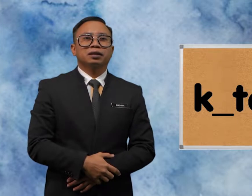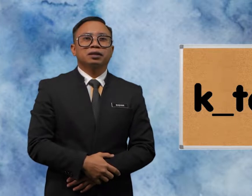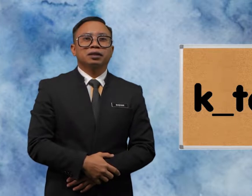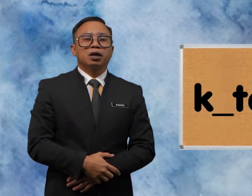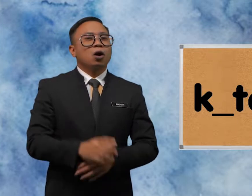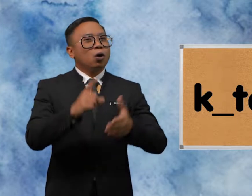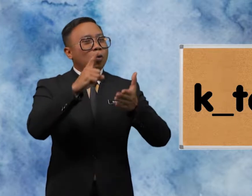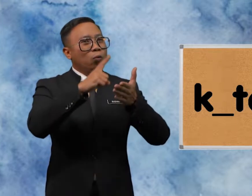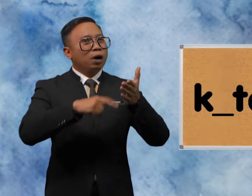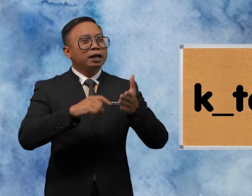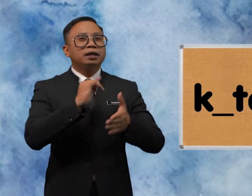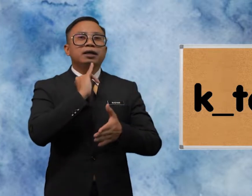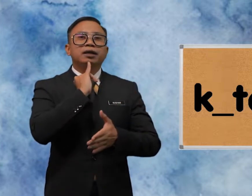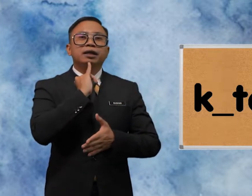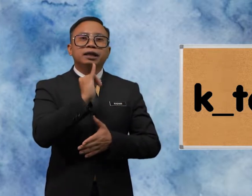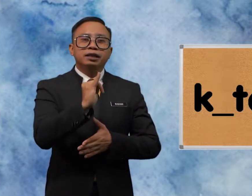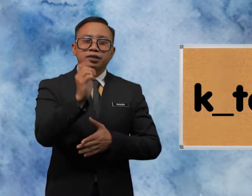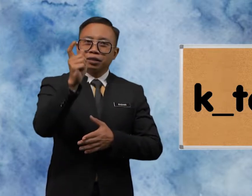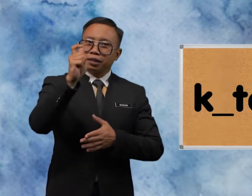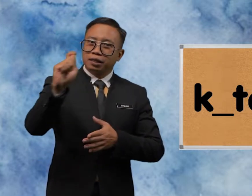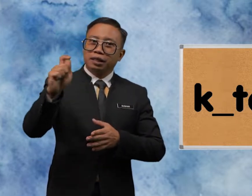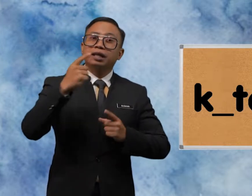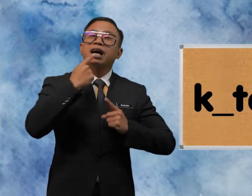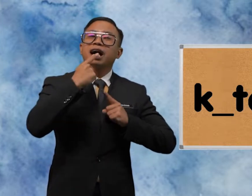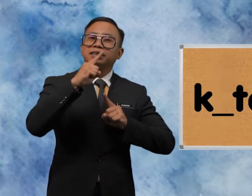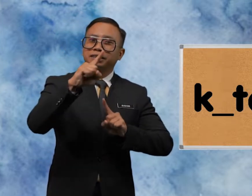What is the answer?